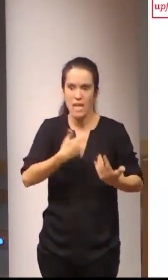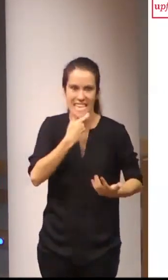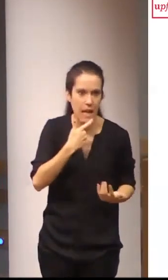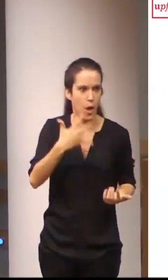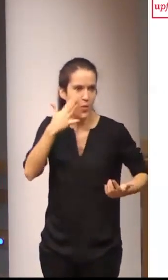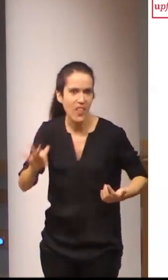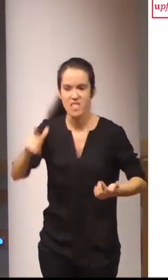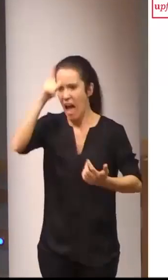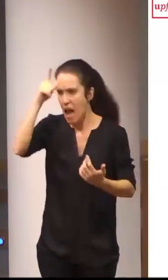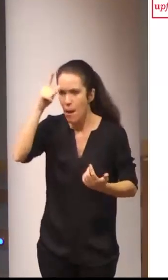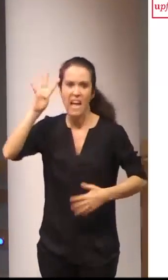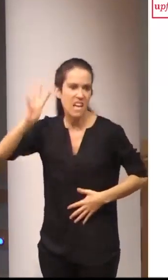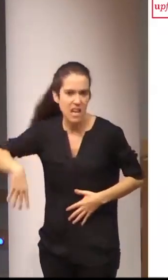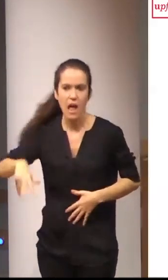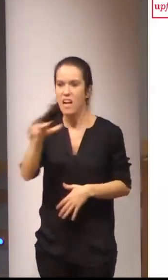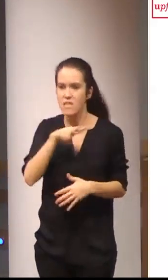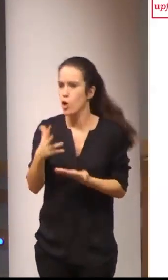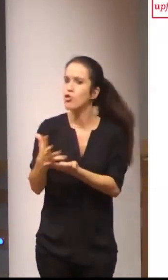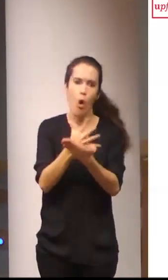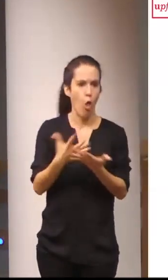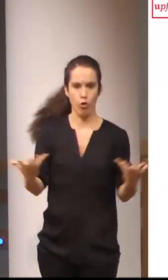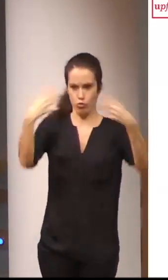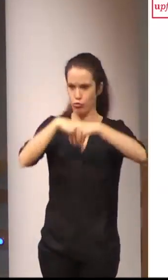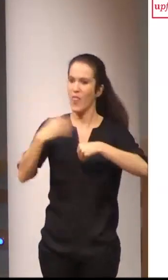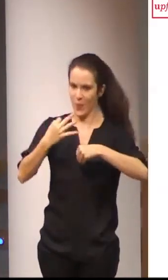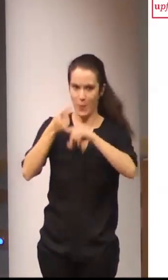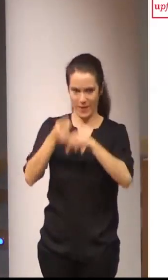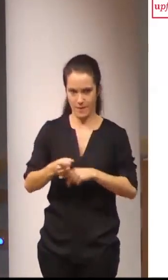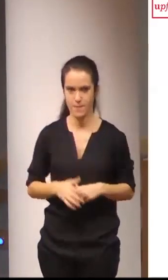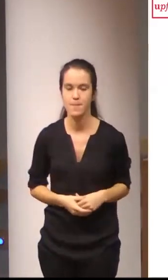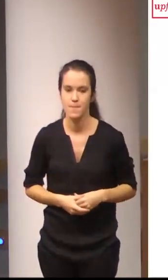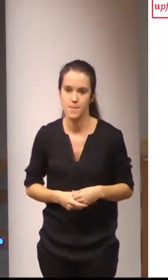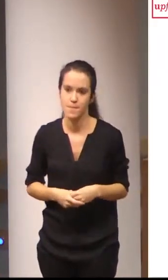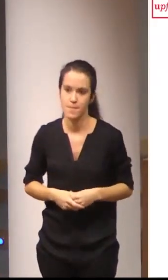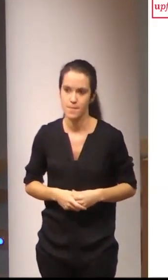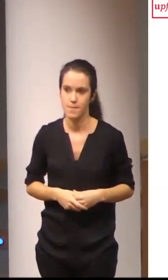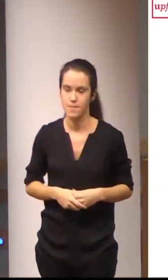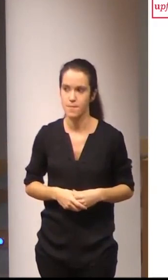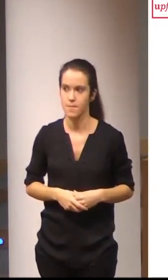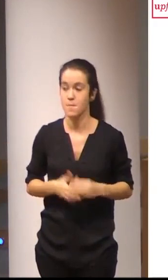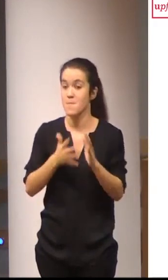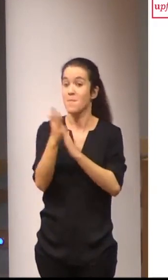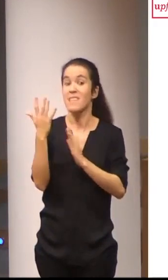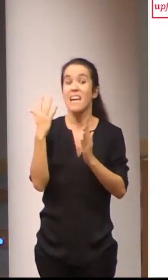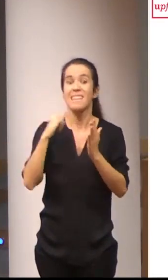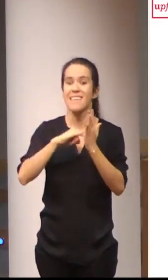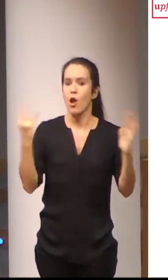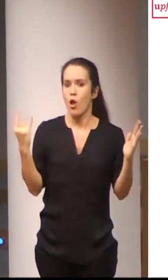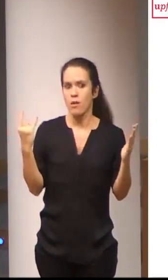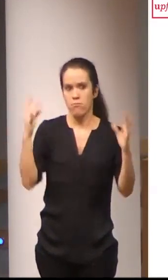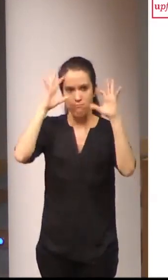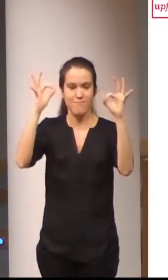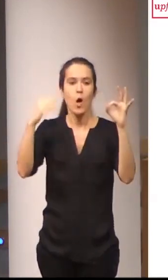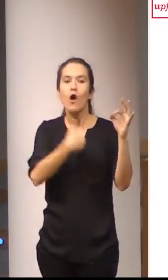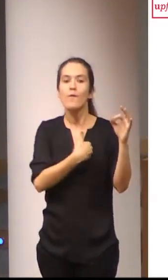francés de alemán de catalán de castellano todos aquí y la tecnología tiene un papel claramente